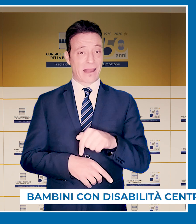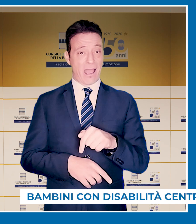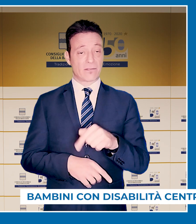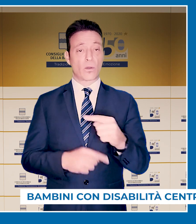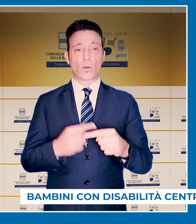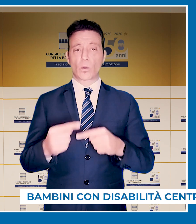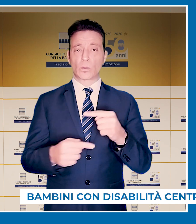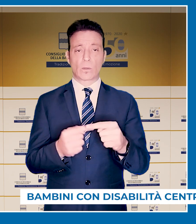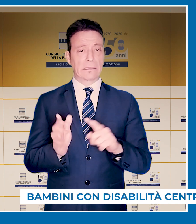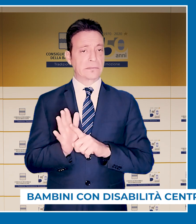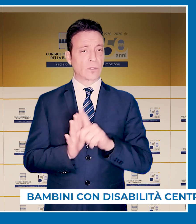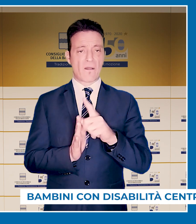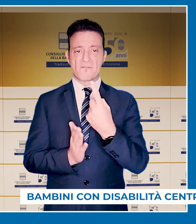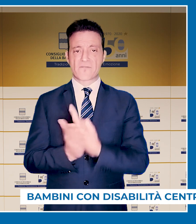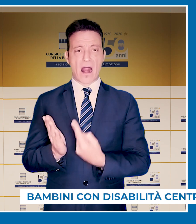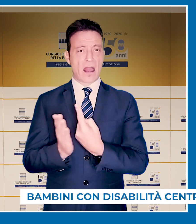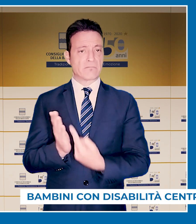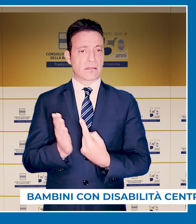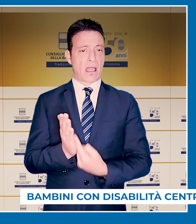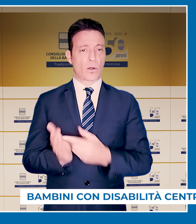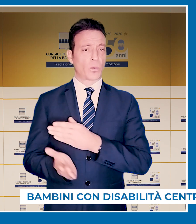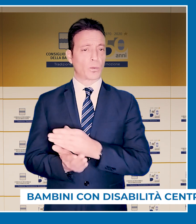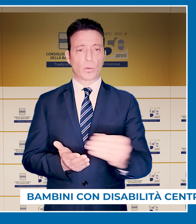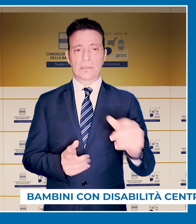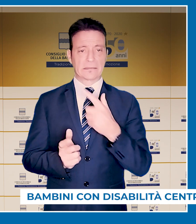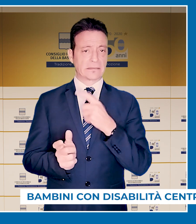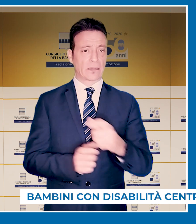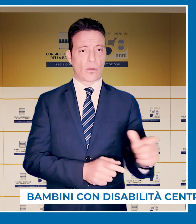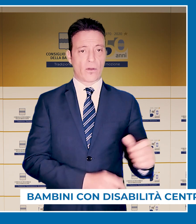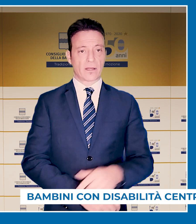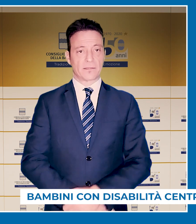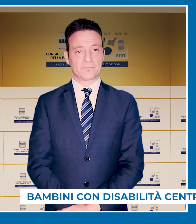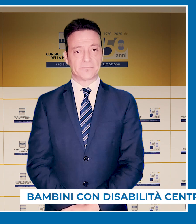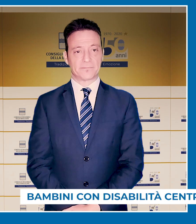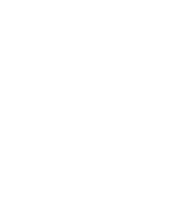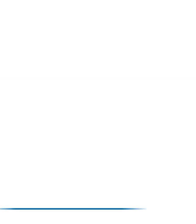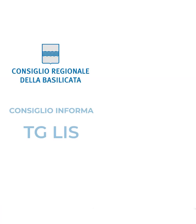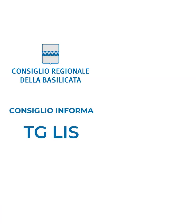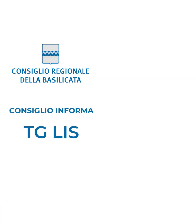Ducano continuano a rivelarsi fallimentari su tutti i settori.